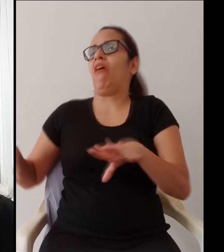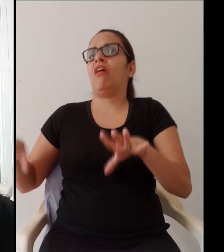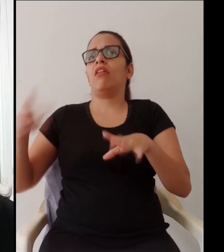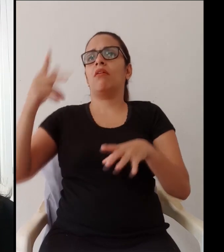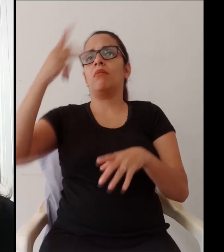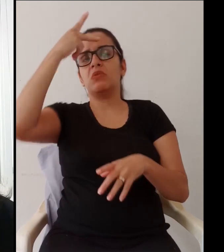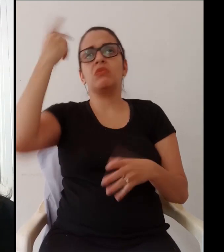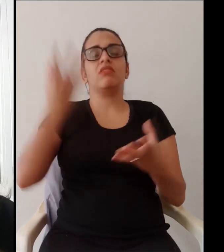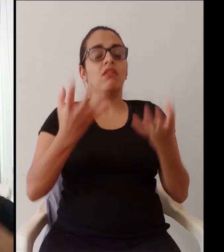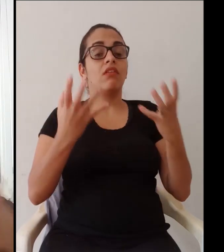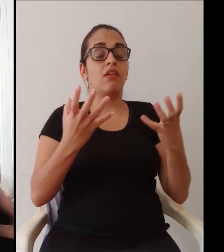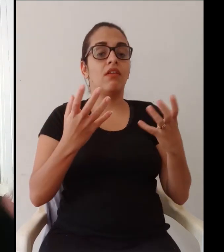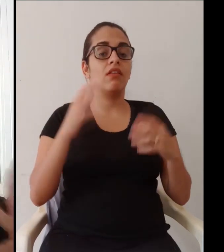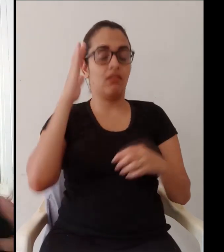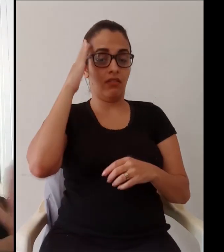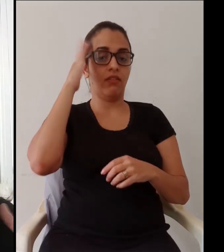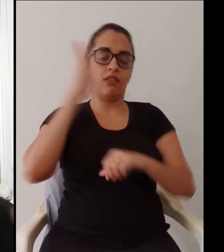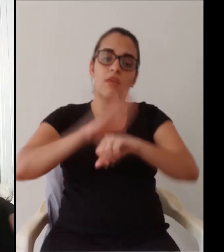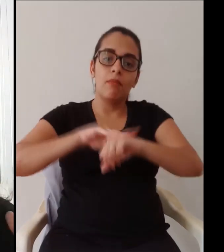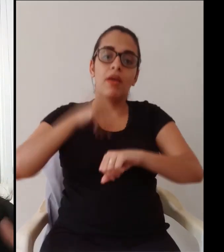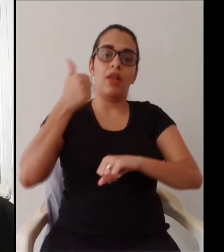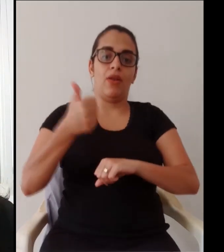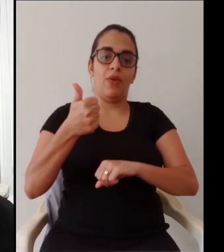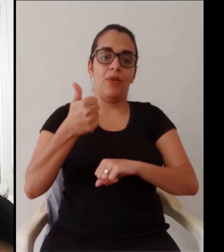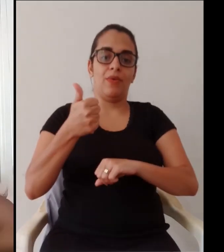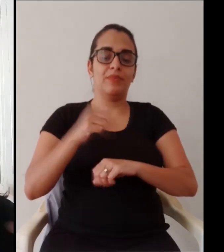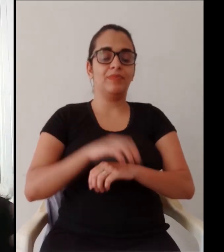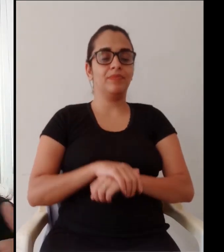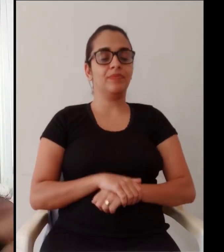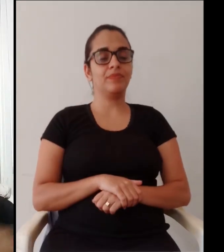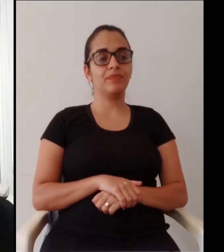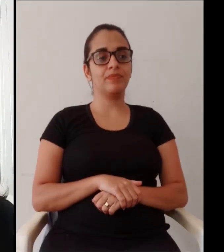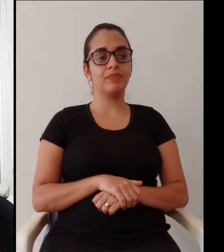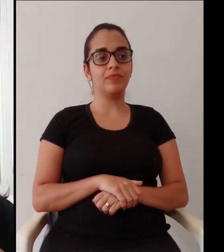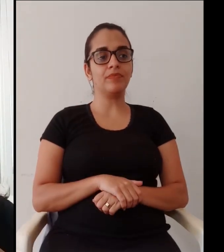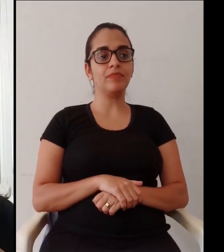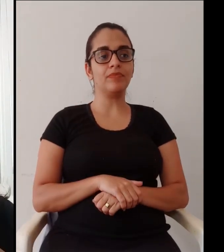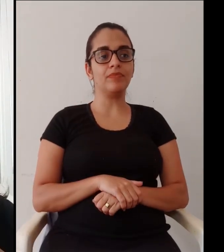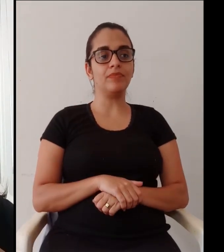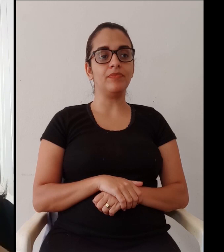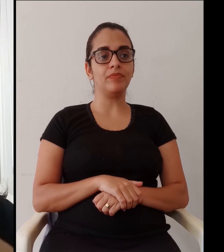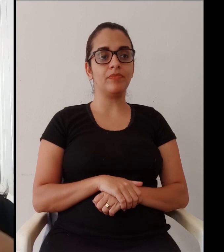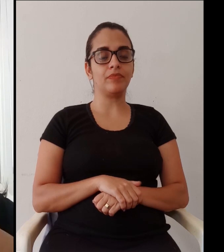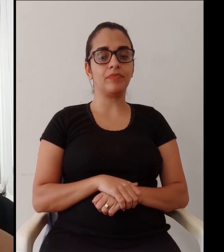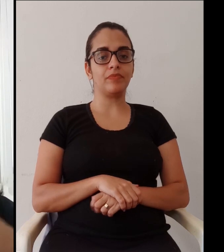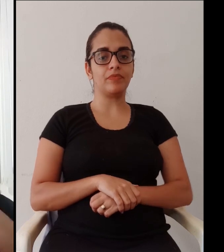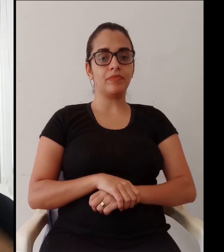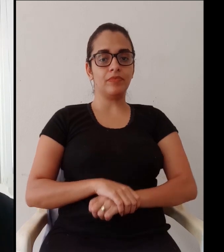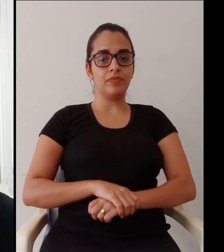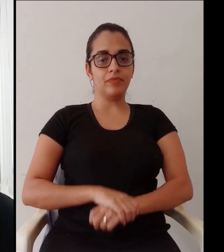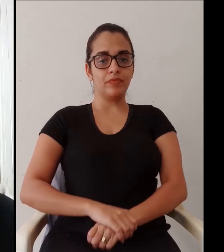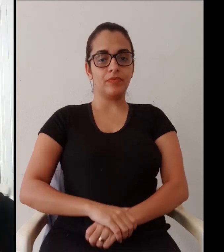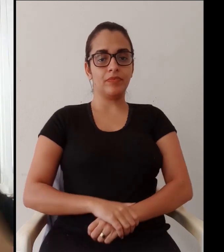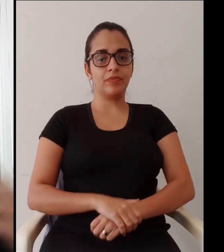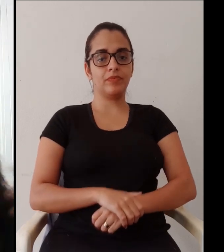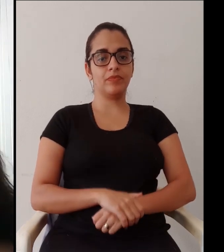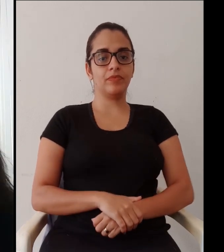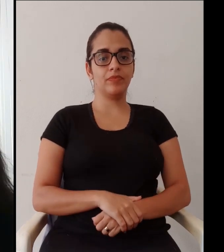para ver se a gente consegue entender melhor tanta crítica, tanto pessoas contra, pessoas a